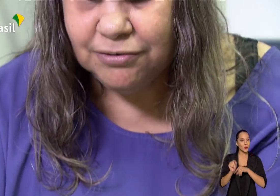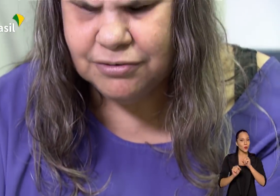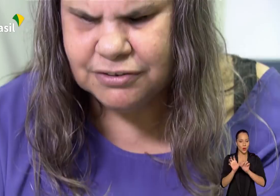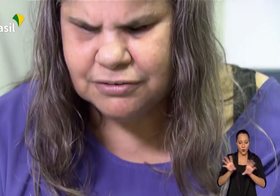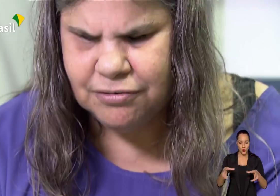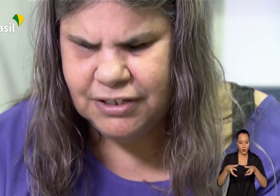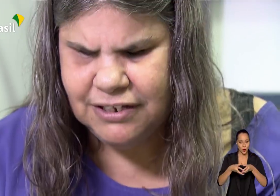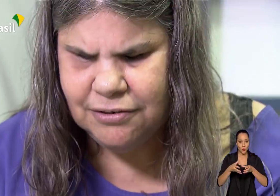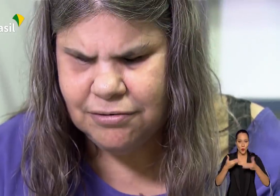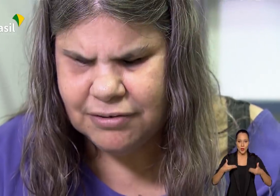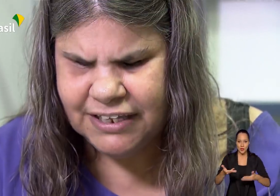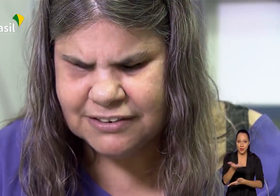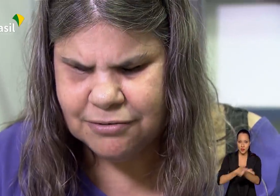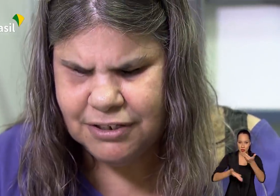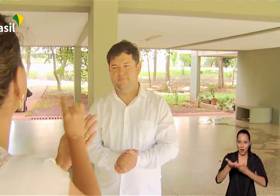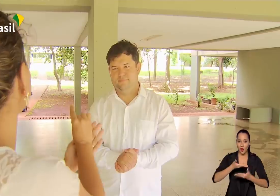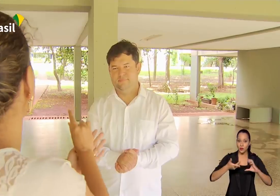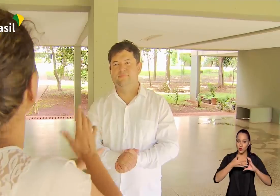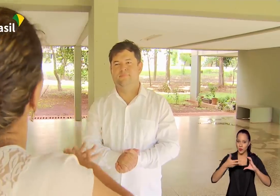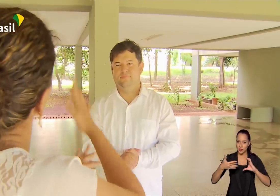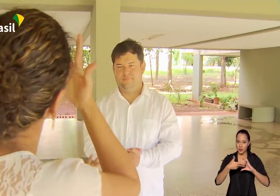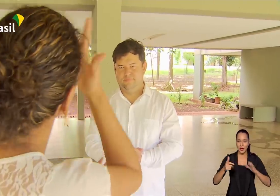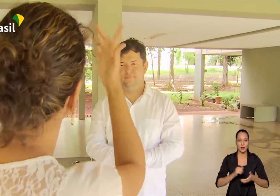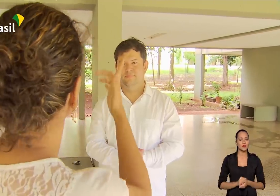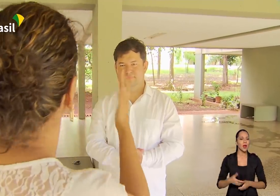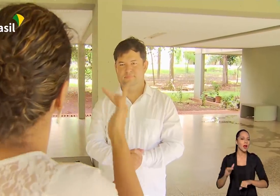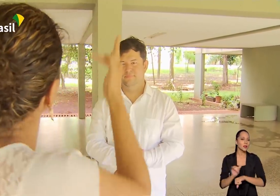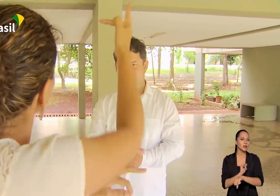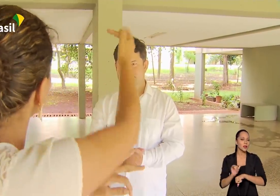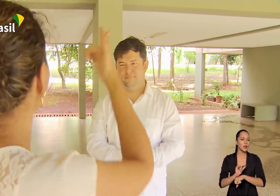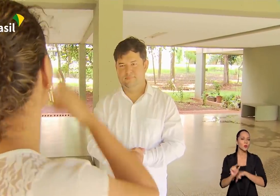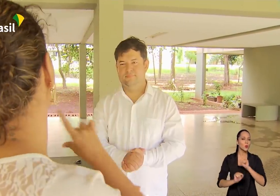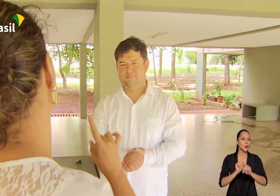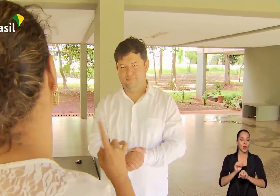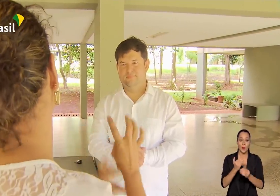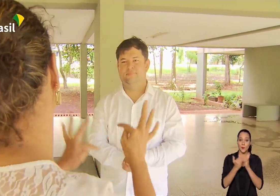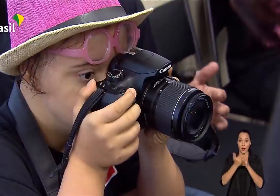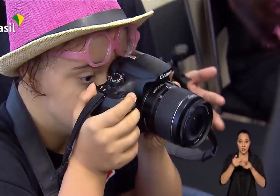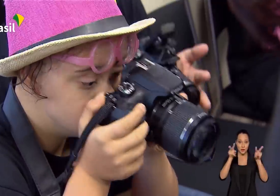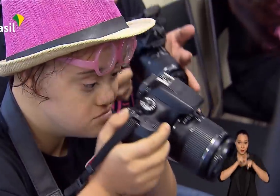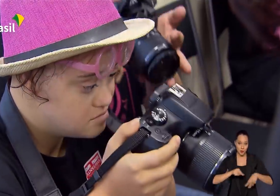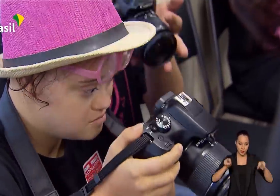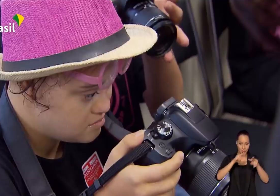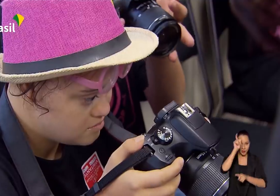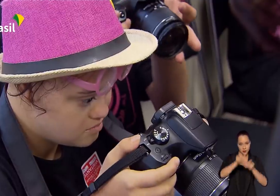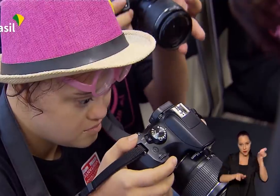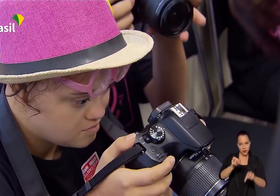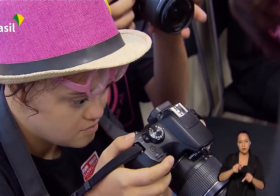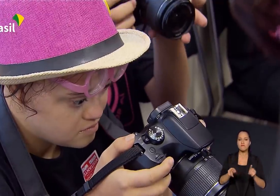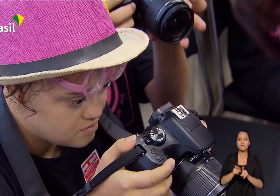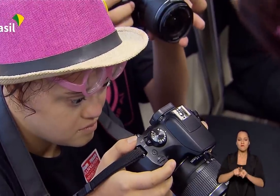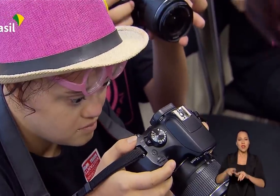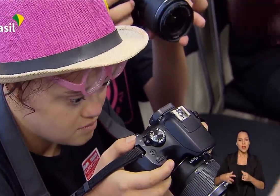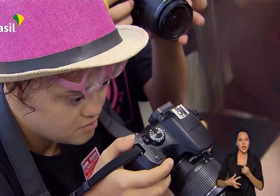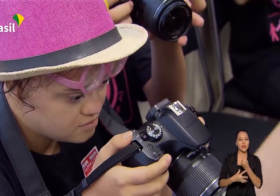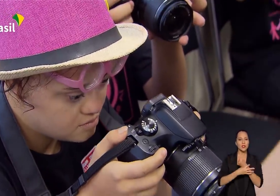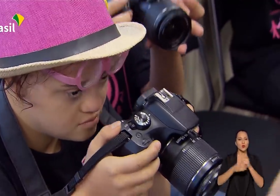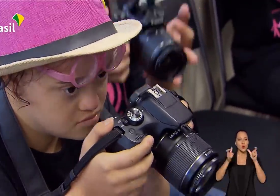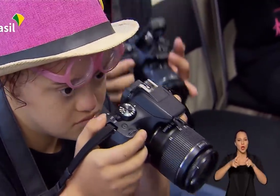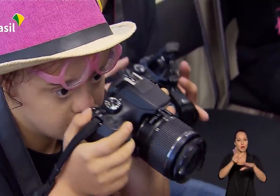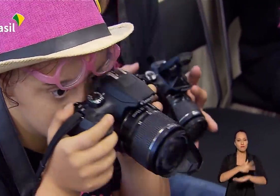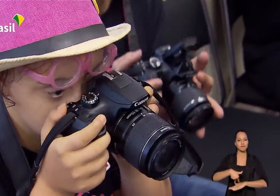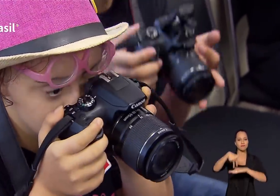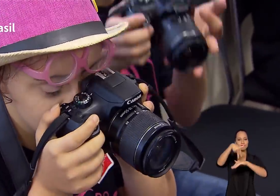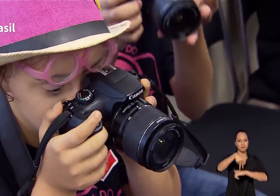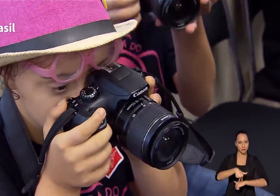Interministerial de Doenças Raras. As ações pretendem dar visibilidade a essas pessoas e garantir a elas um lugar